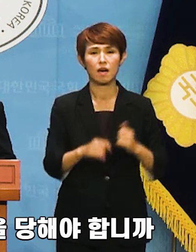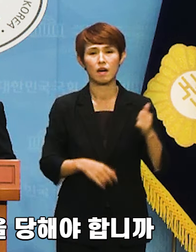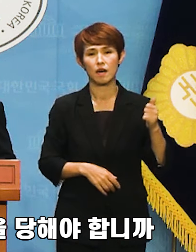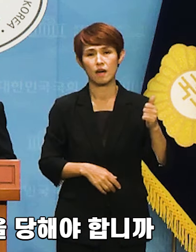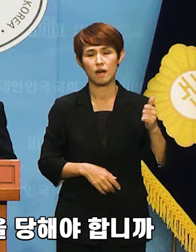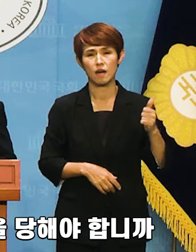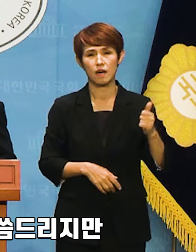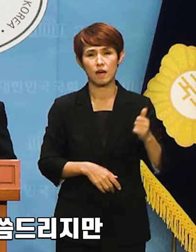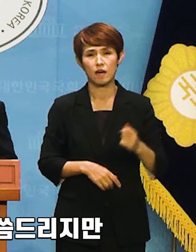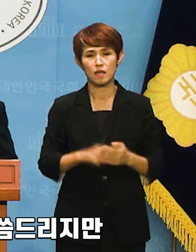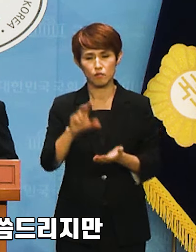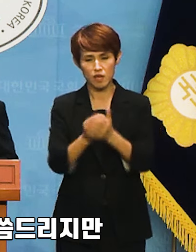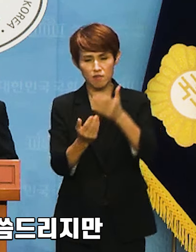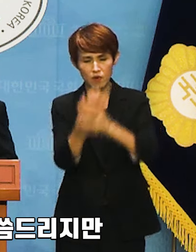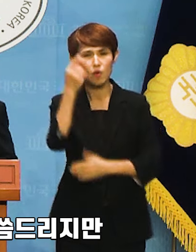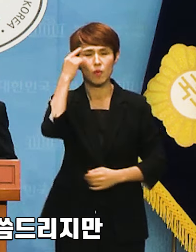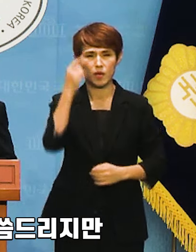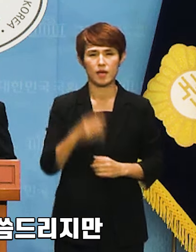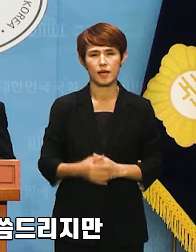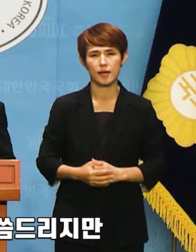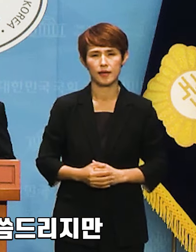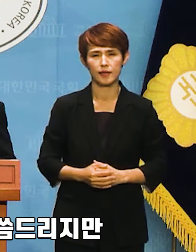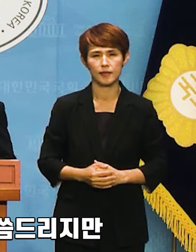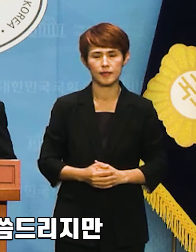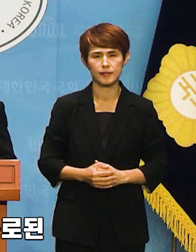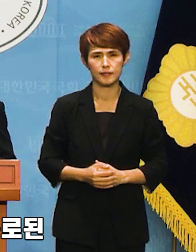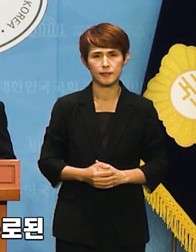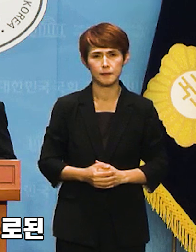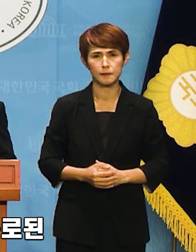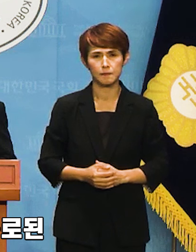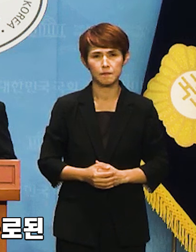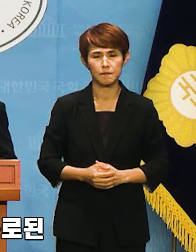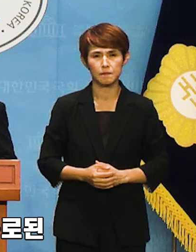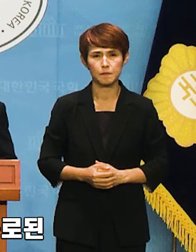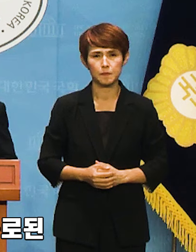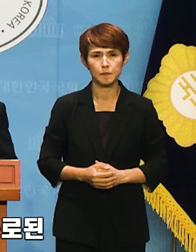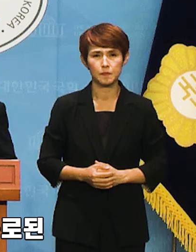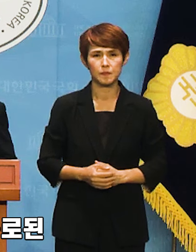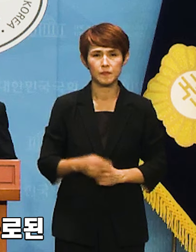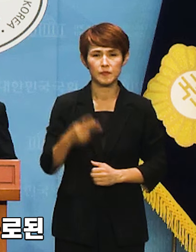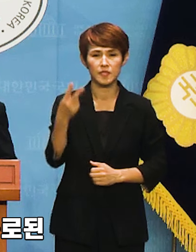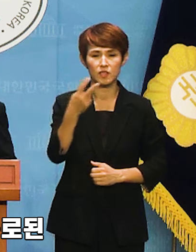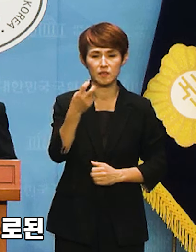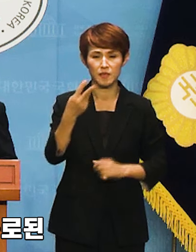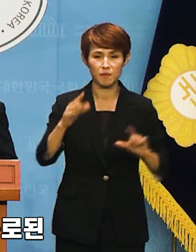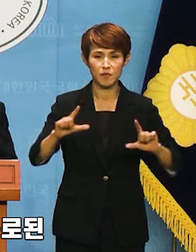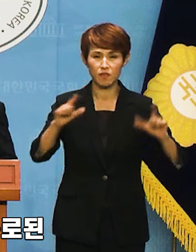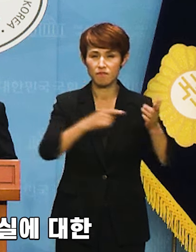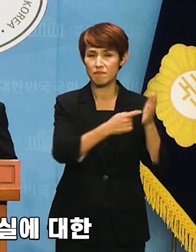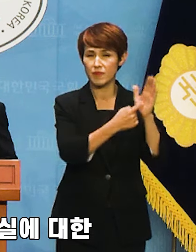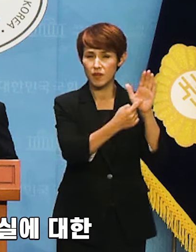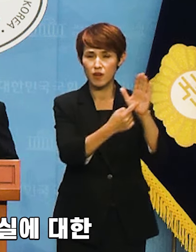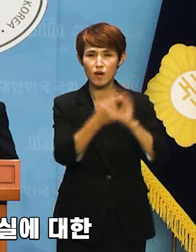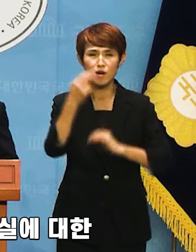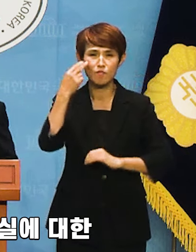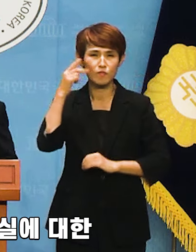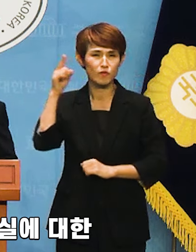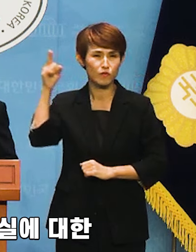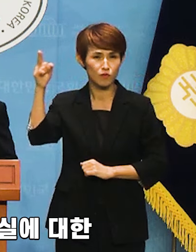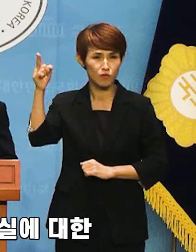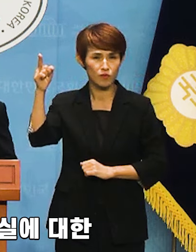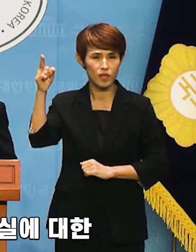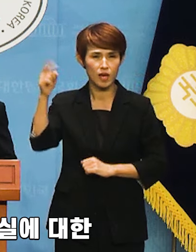합니까? 그것은 바로 다시 말씀드리지만 2023년 4월 폭로된 미국의